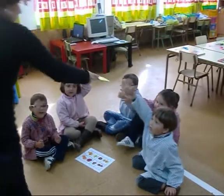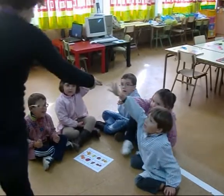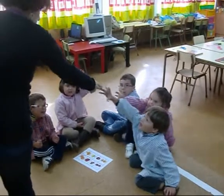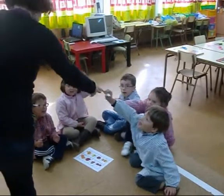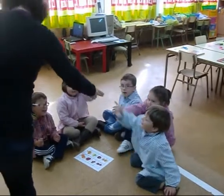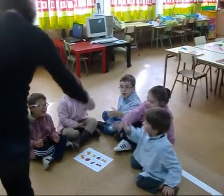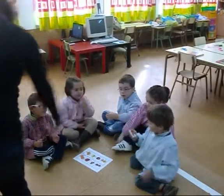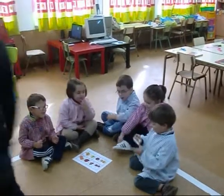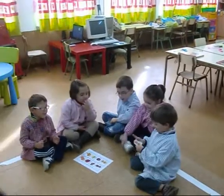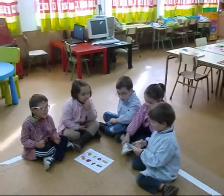Para aí